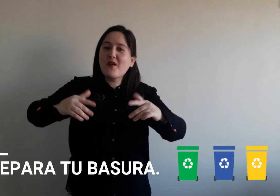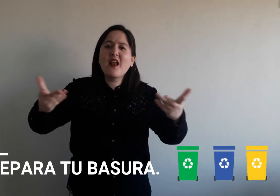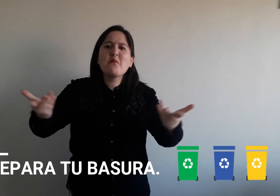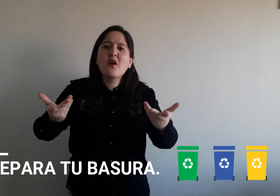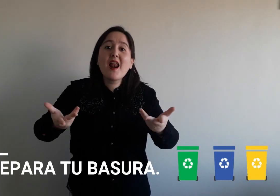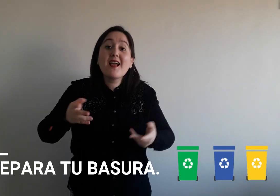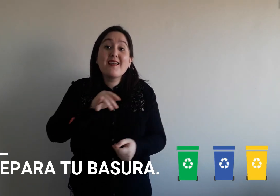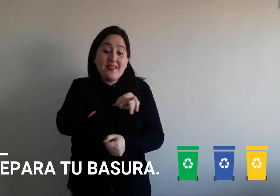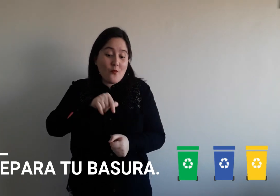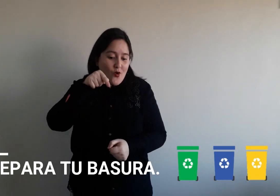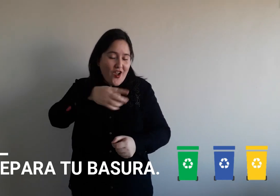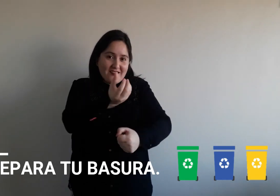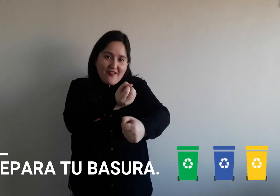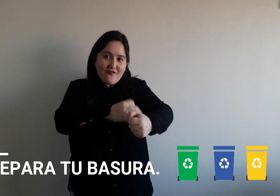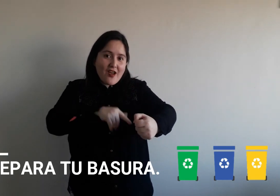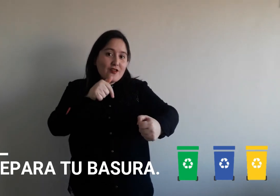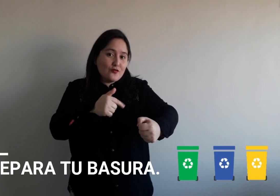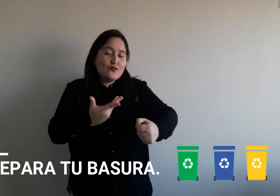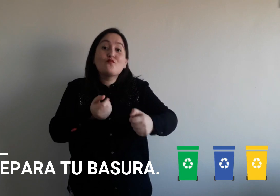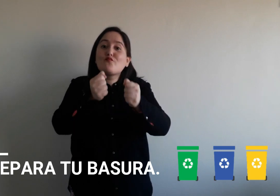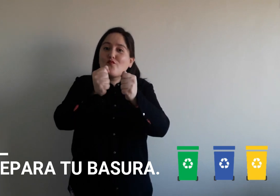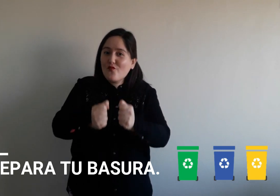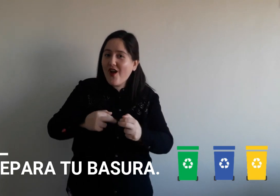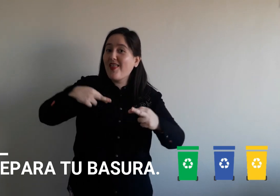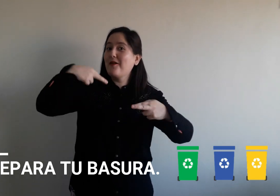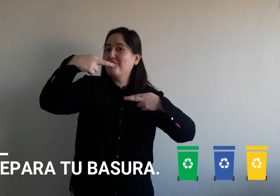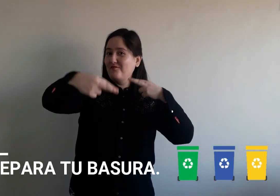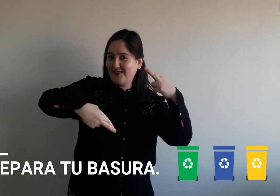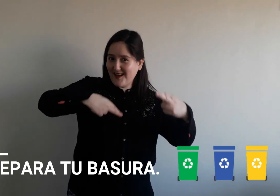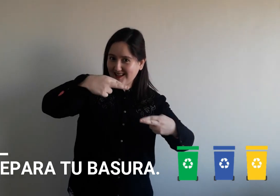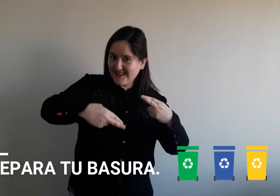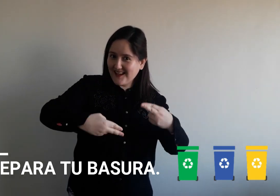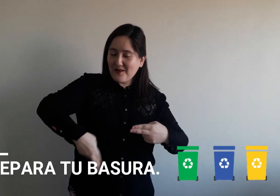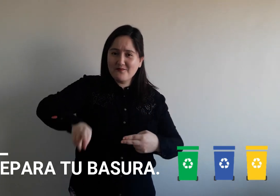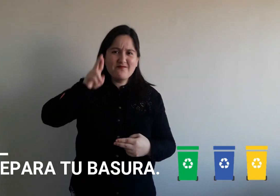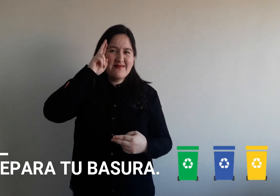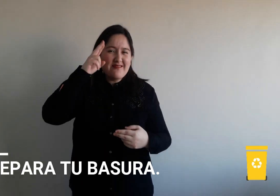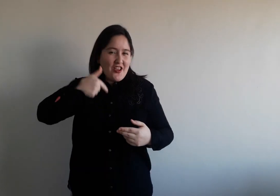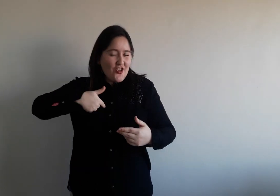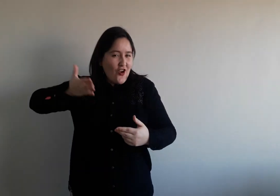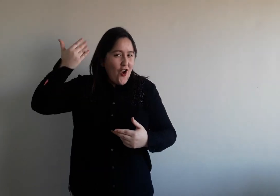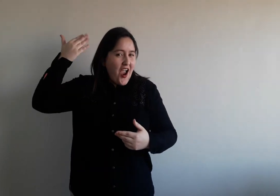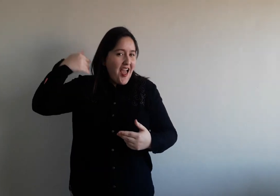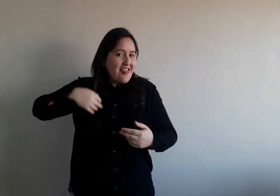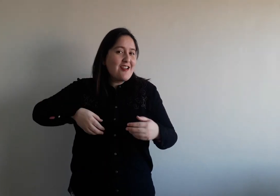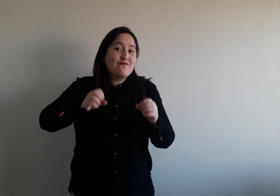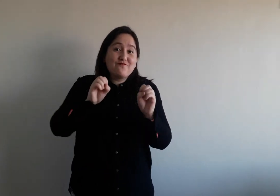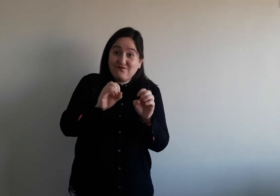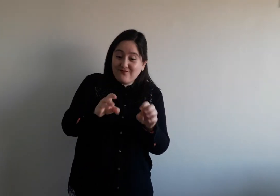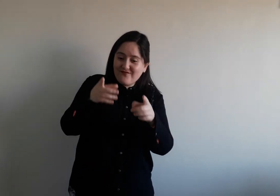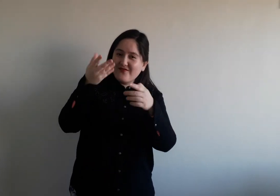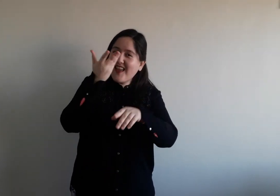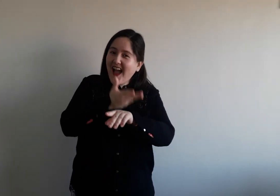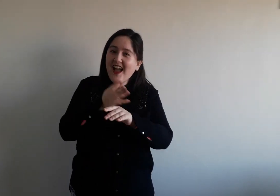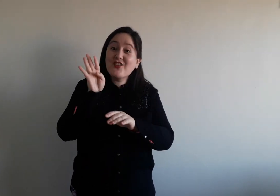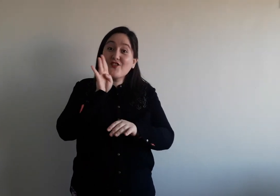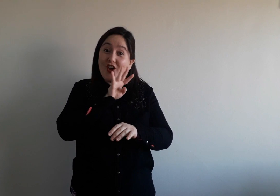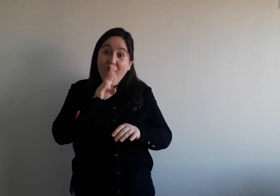Para que después, eso que echamos en la basura, se pueda reciclar. ¿Se acuerdan que yo antes les